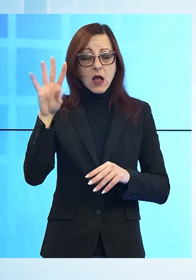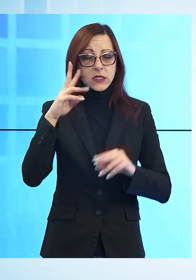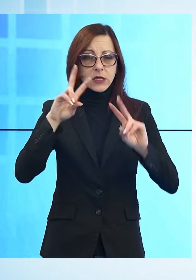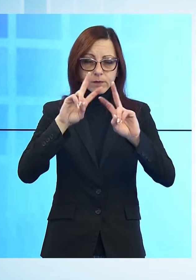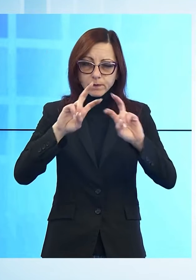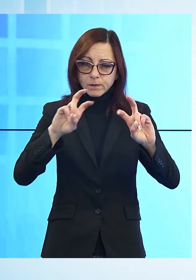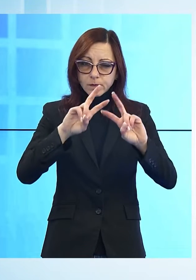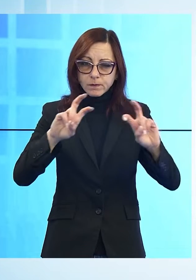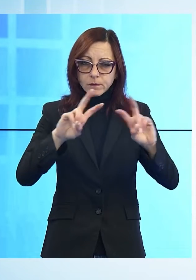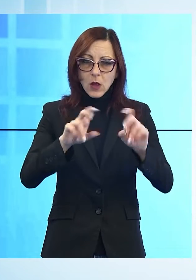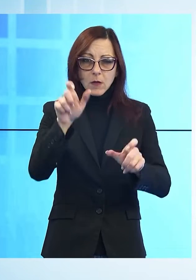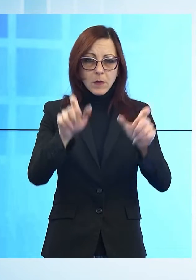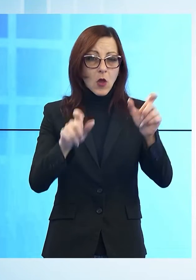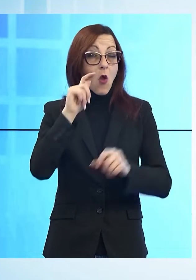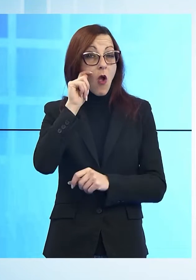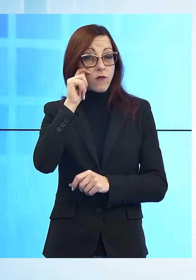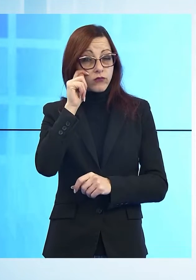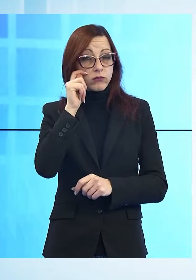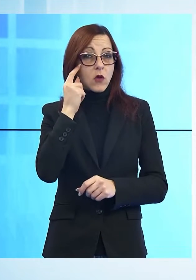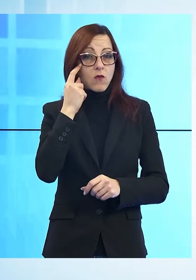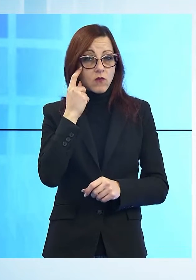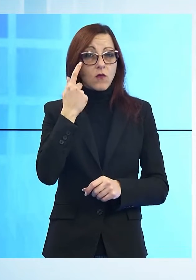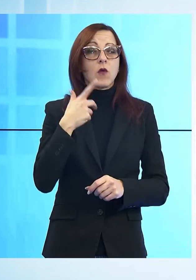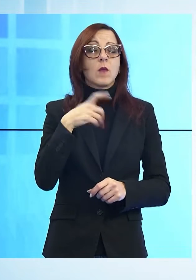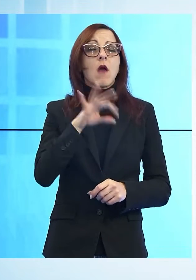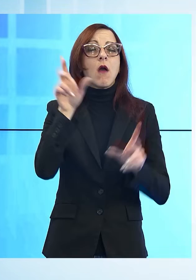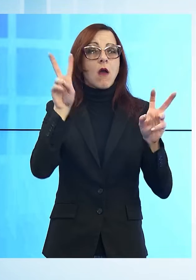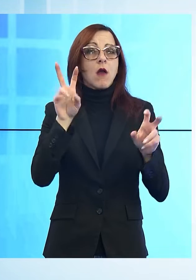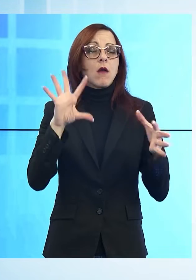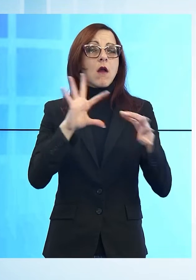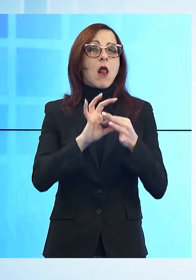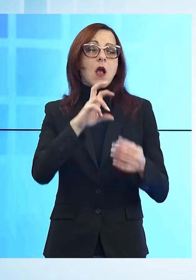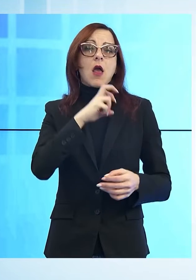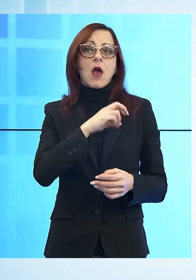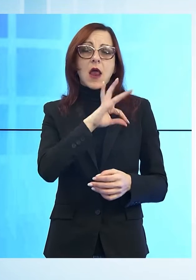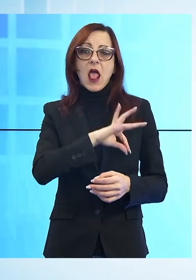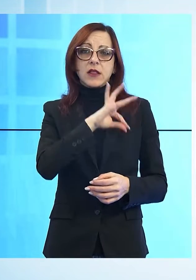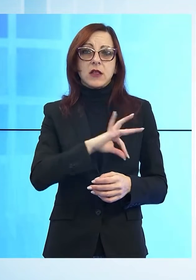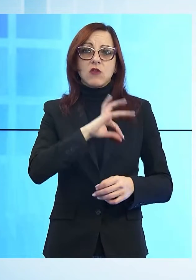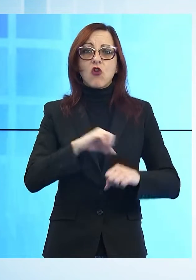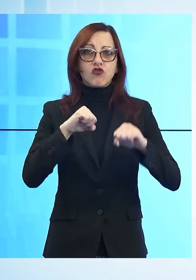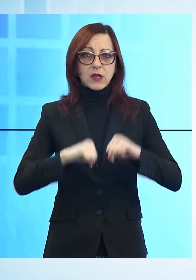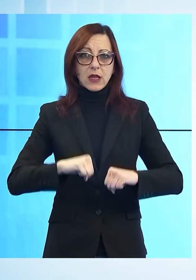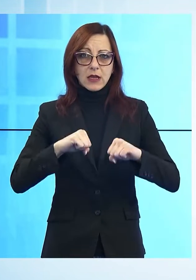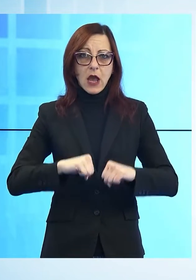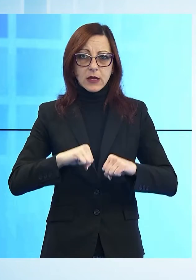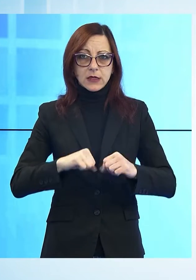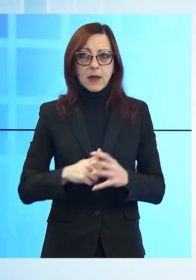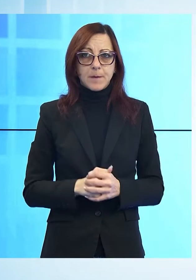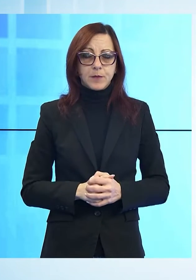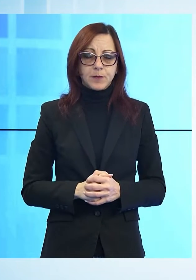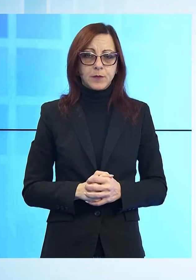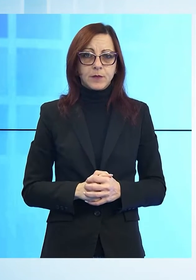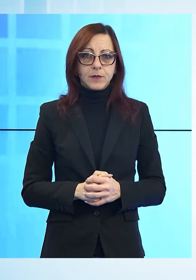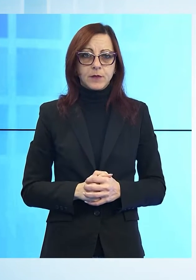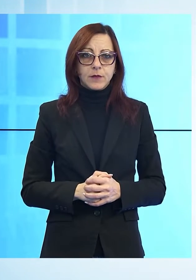cosiddetti furbetti del reddito di cittadinanza. Sentiamo Federico Conti. I militari del